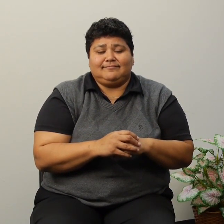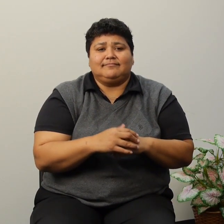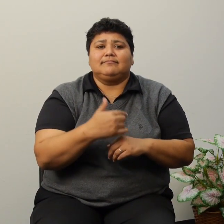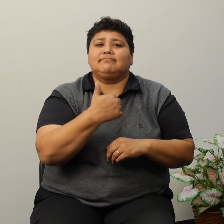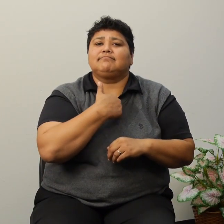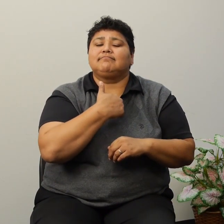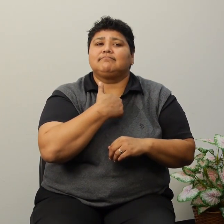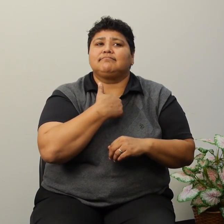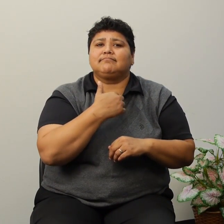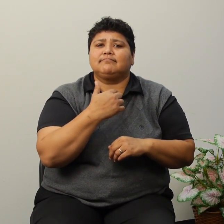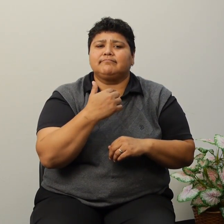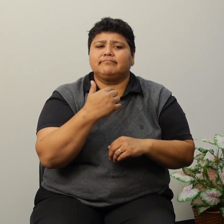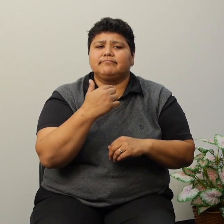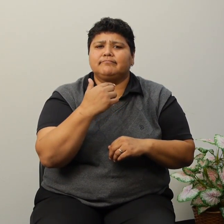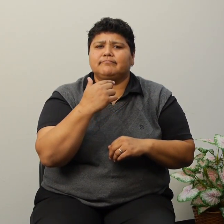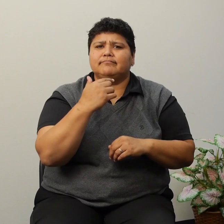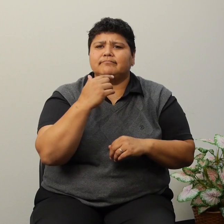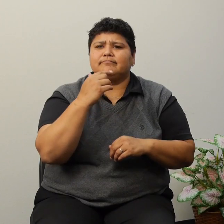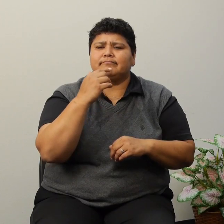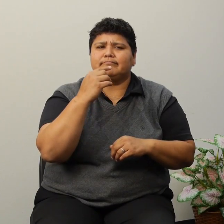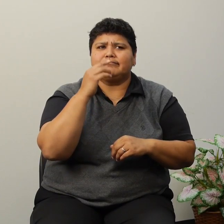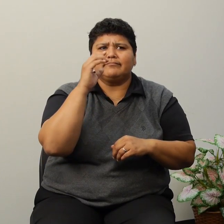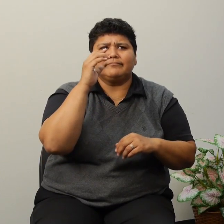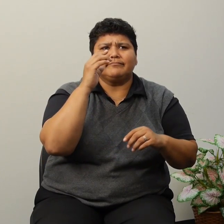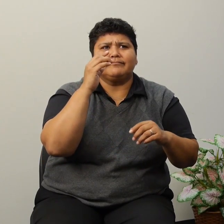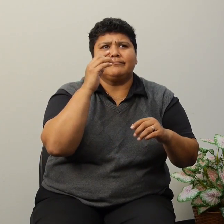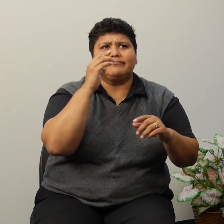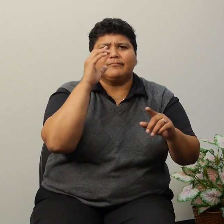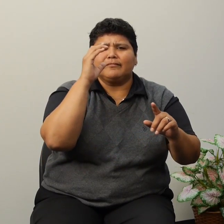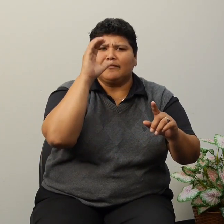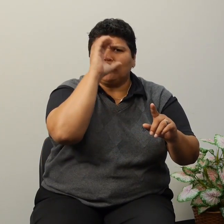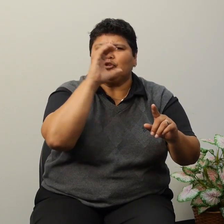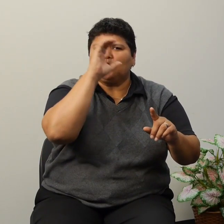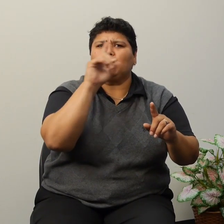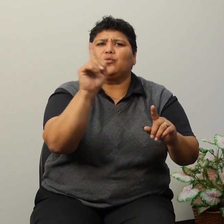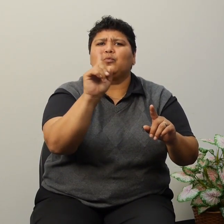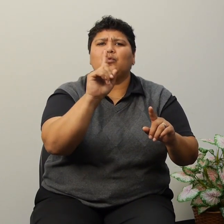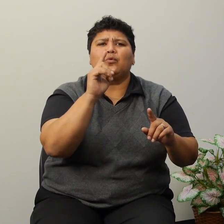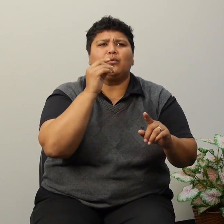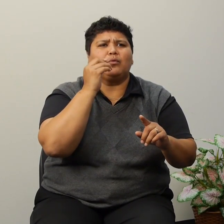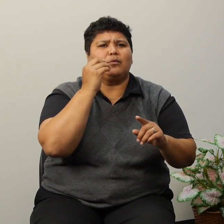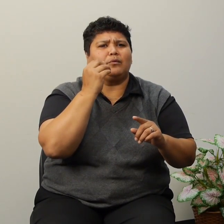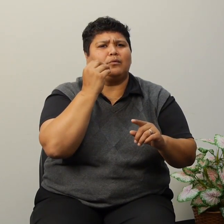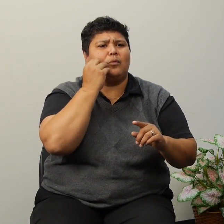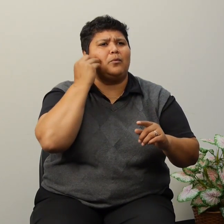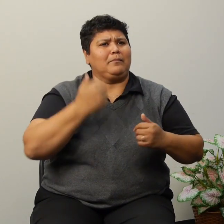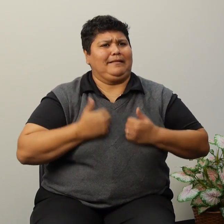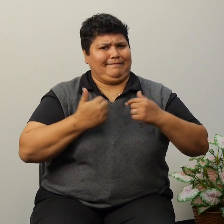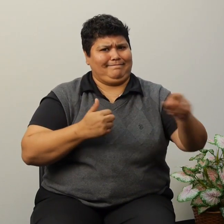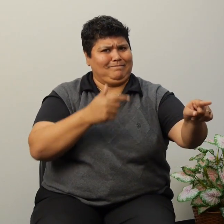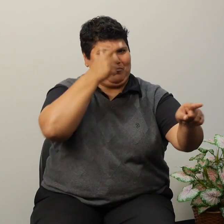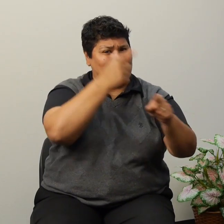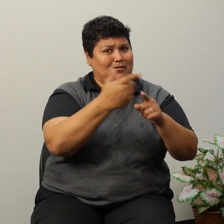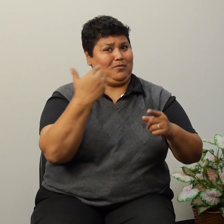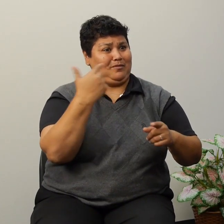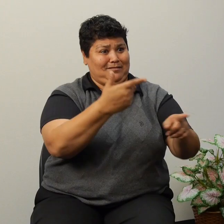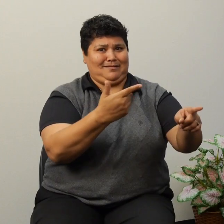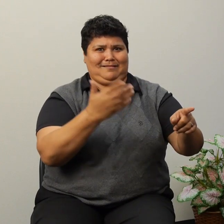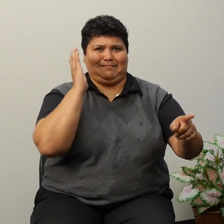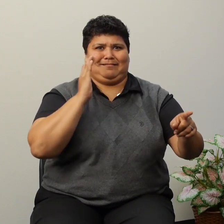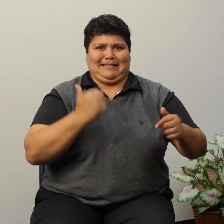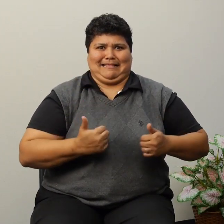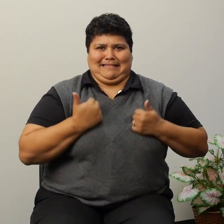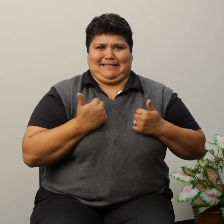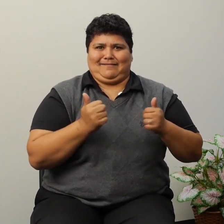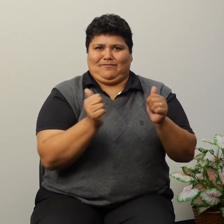buscando donde vivir porque estaba viviendo conmigo, pero en mi casa